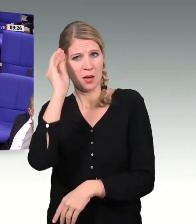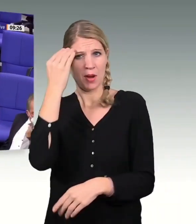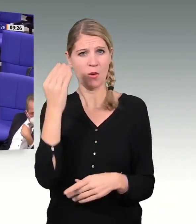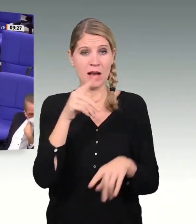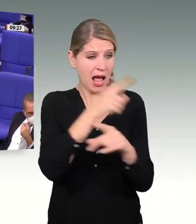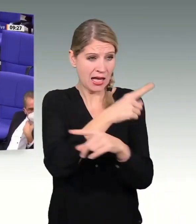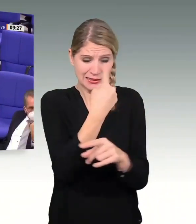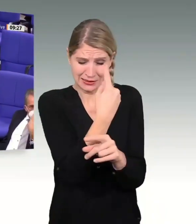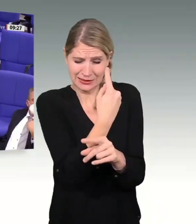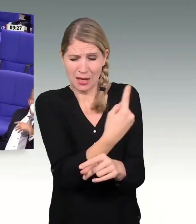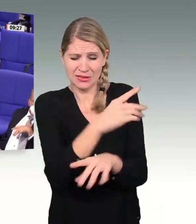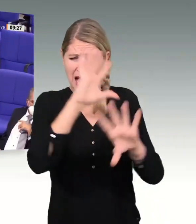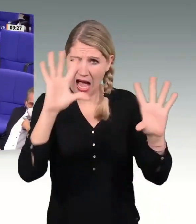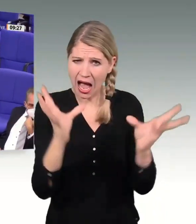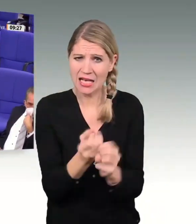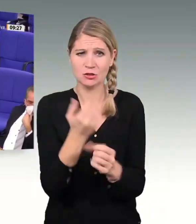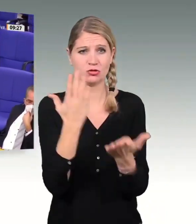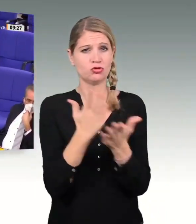eigentlich bei Ihnen, liebe Kolleginnen und Kollegen?